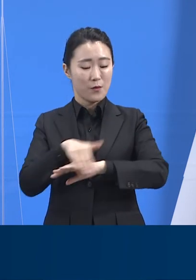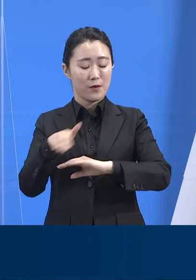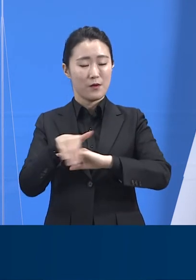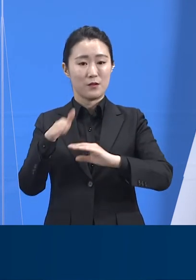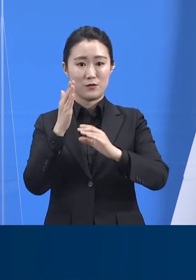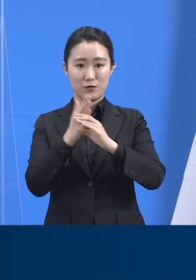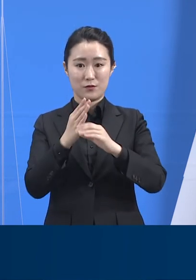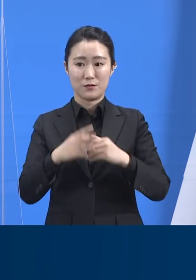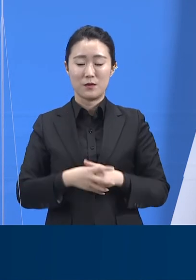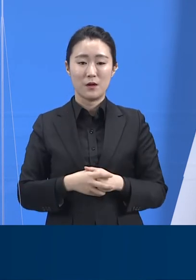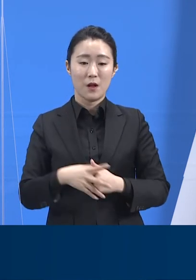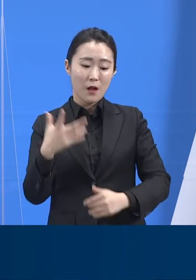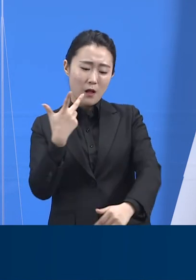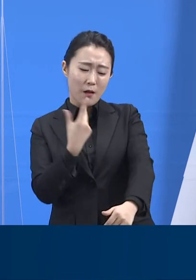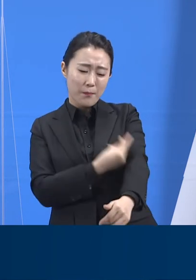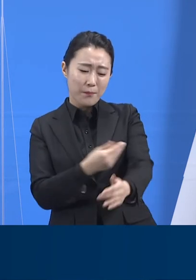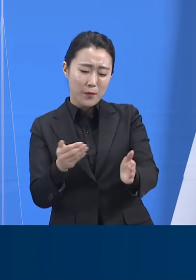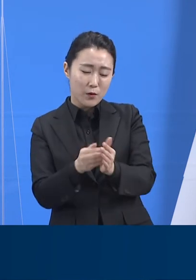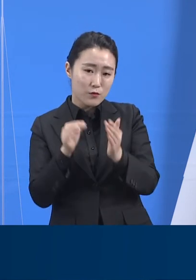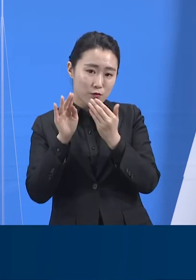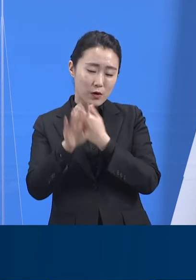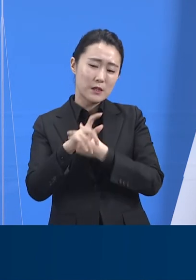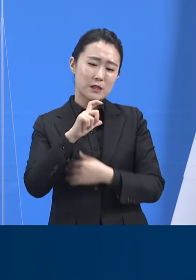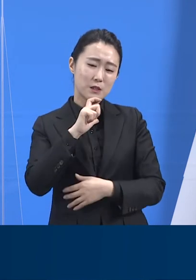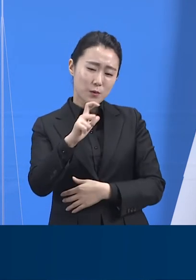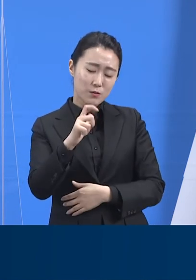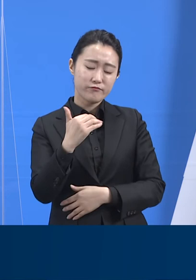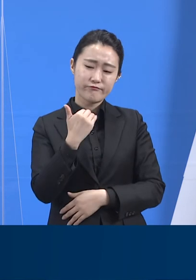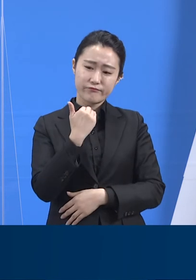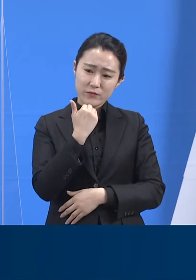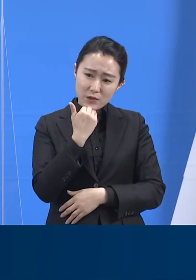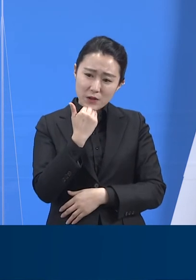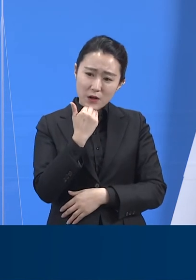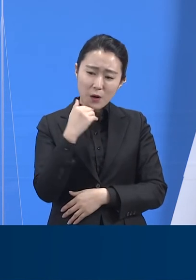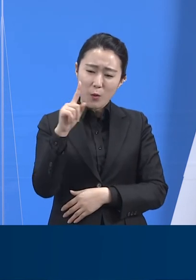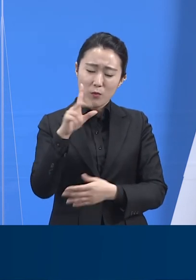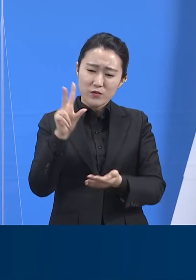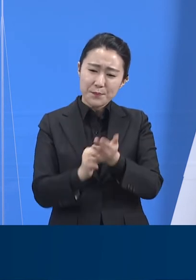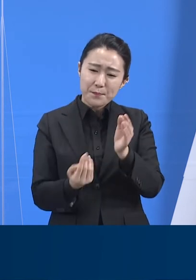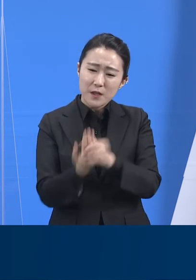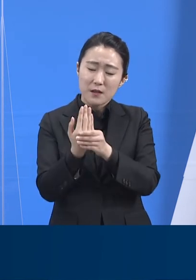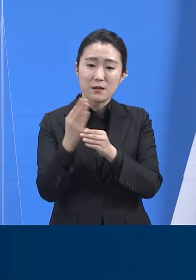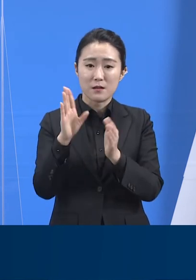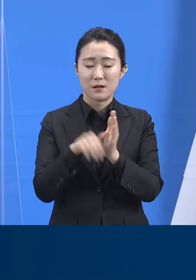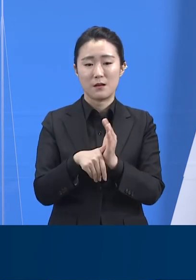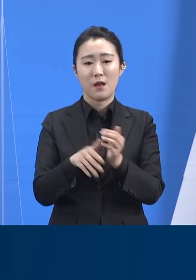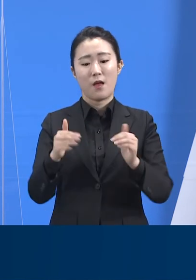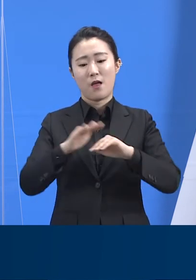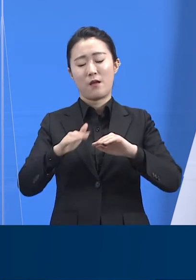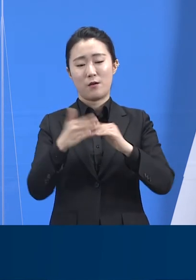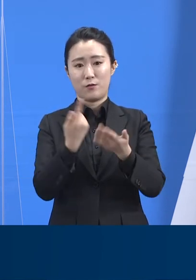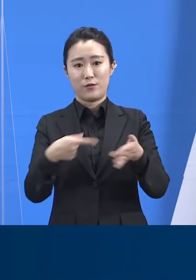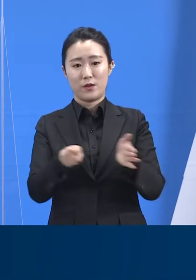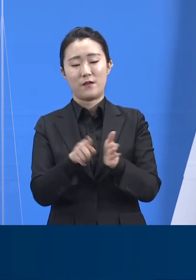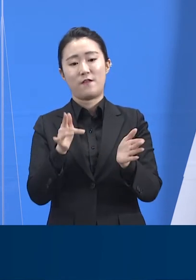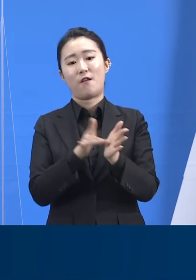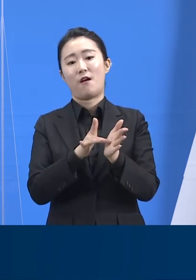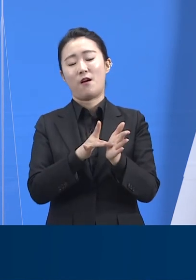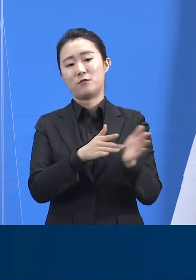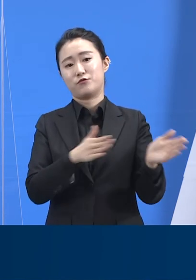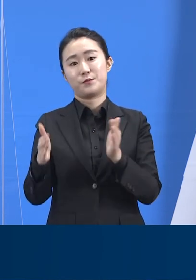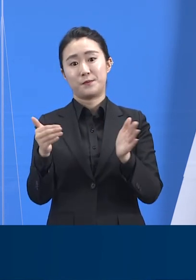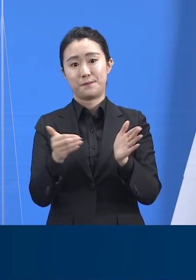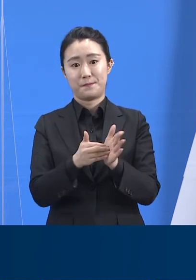신속한 대응을 위한 응급처치의약품을 구비하도록 하였습니다. 또한 보건소, 소망재난본부,